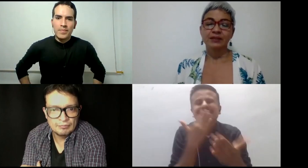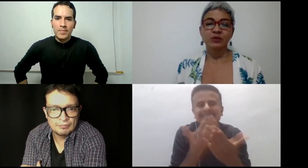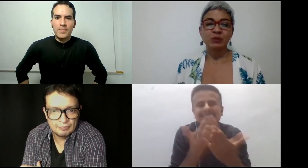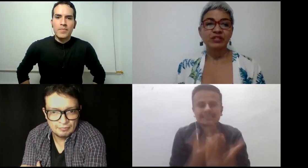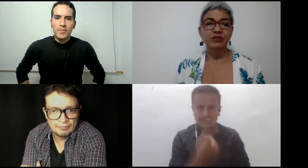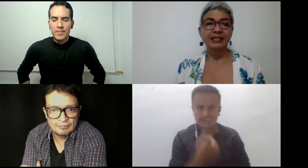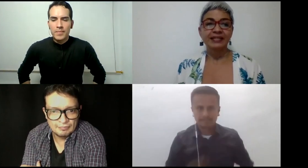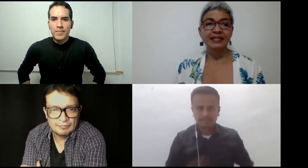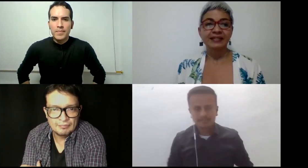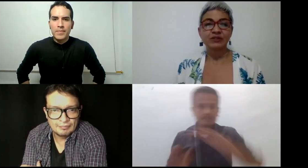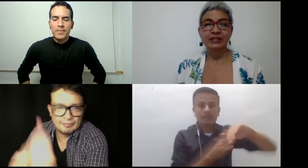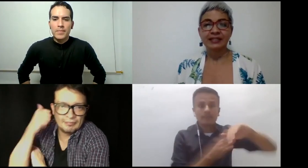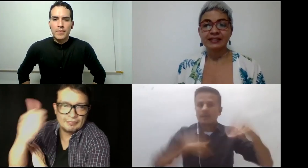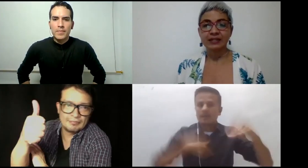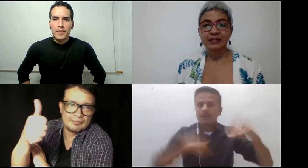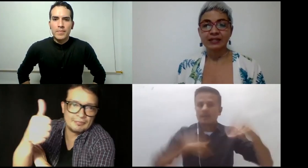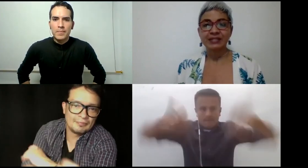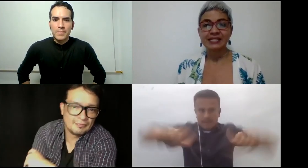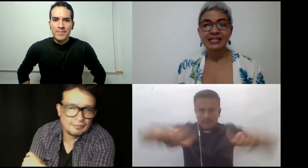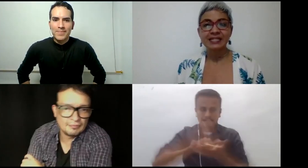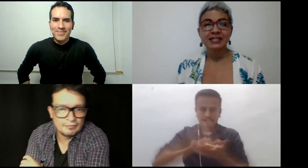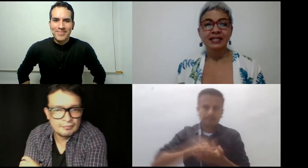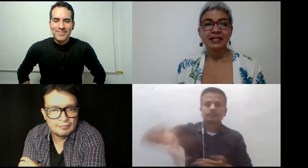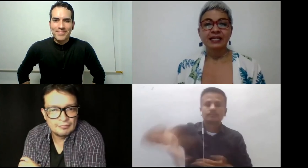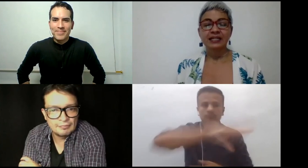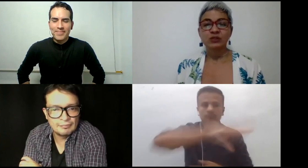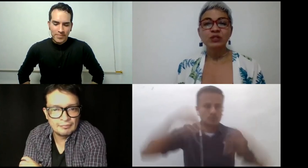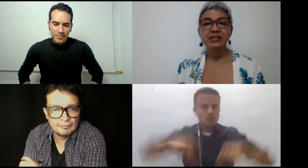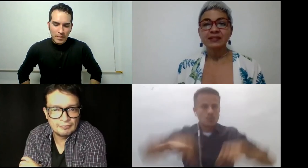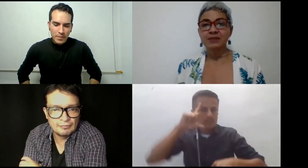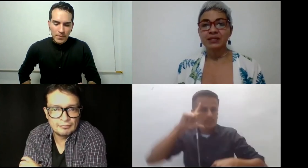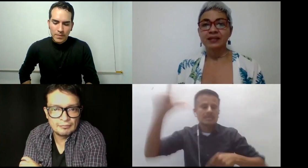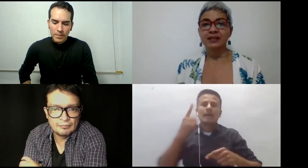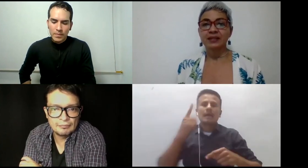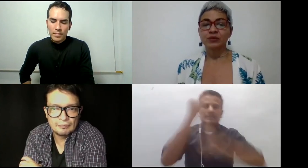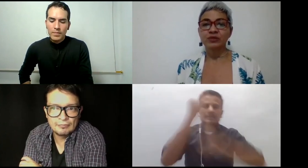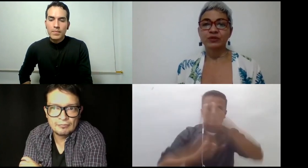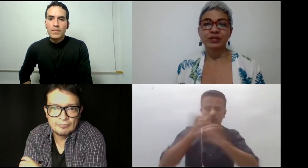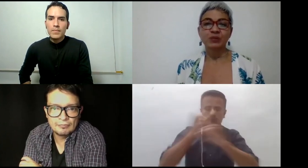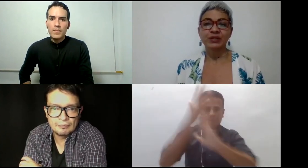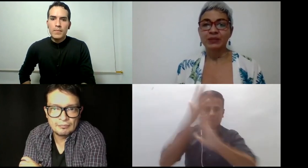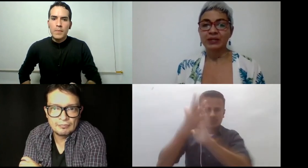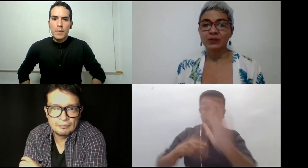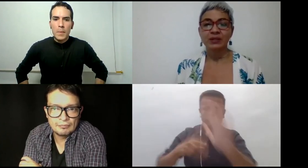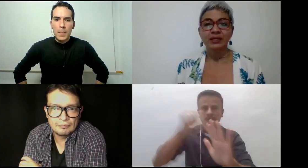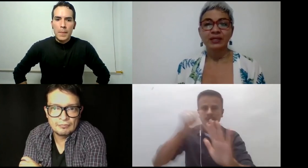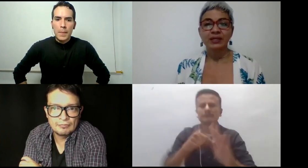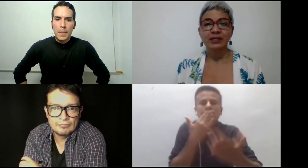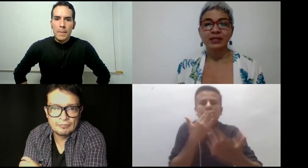conmemoración del Día Internacional de las Lenguas de Señas. Le agradezco inmensamente a nuestro equipo de trabajo de